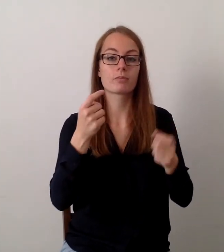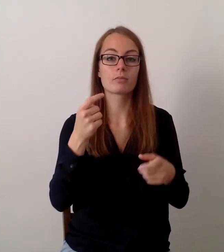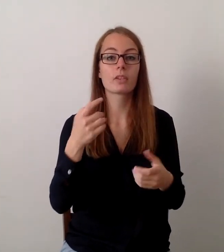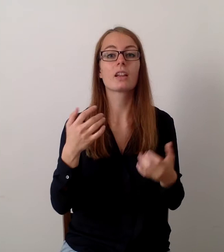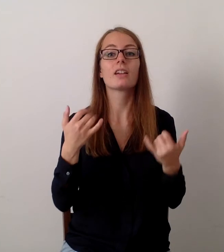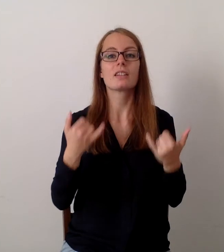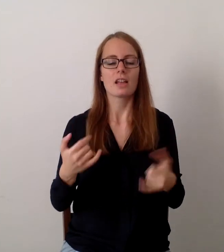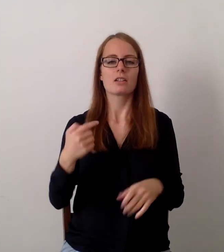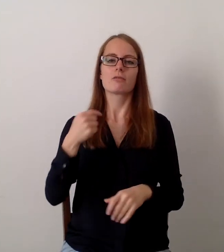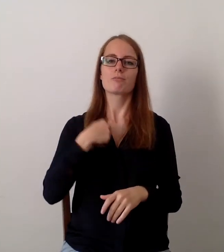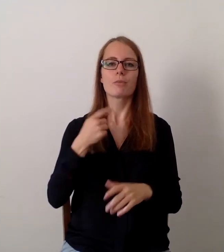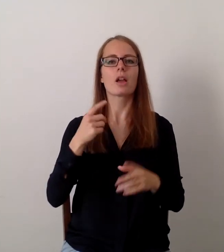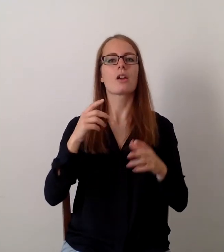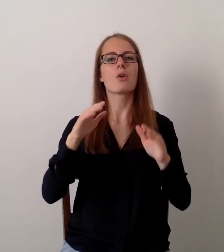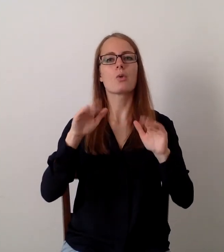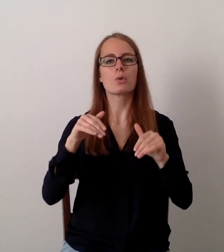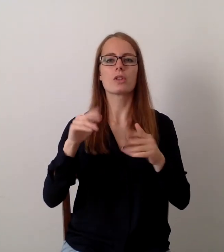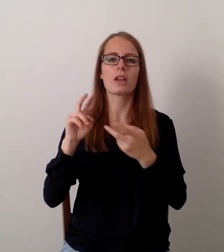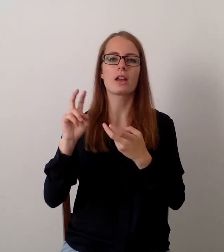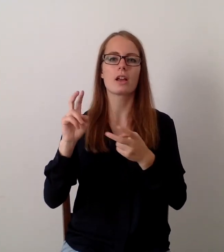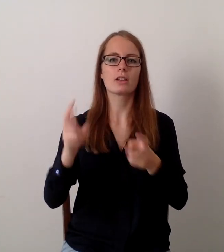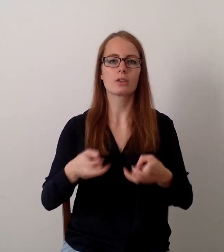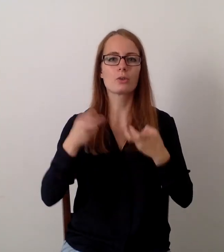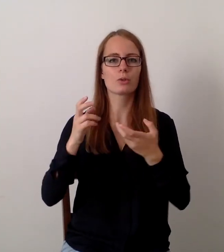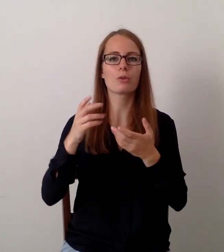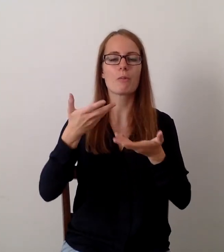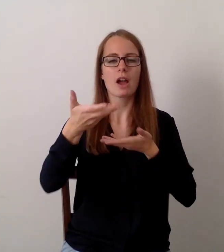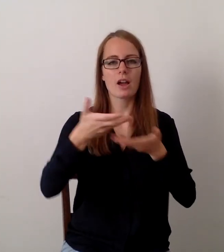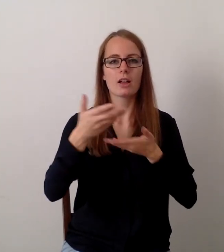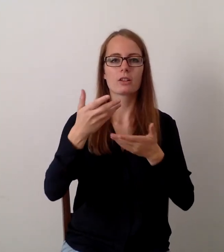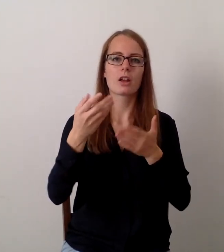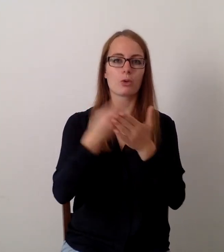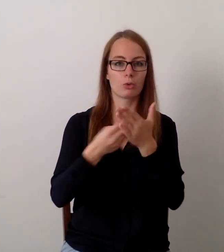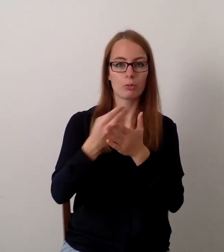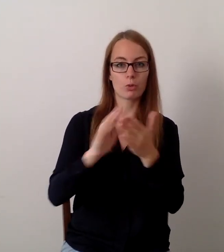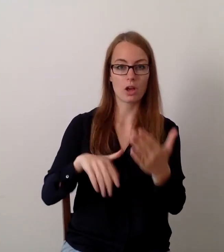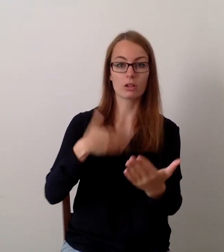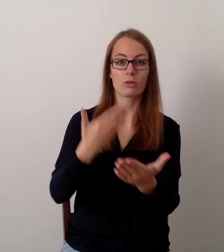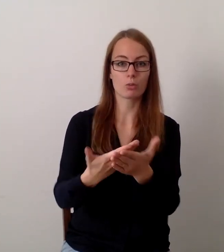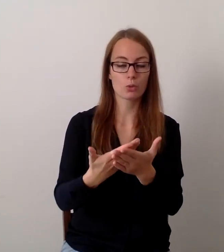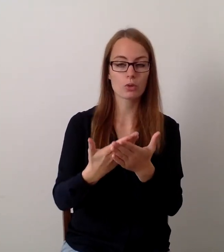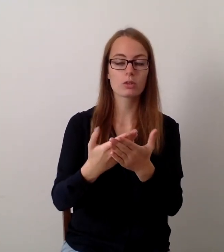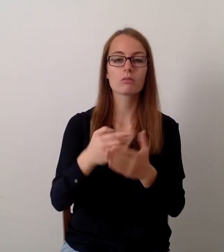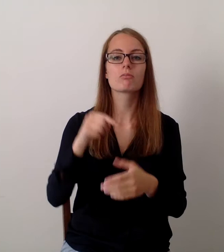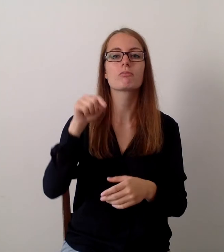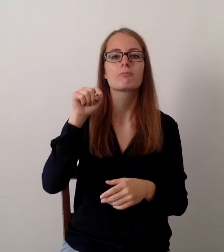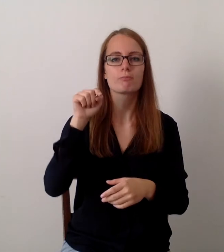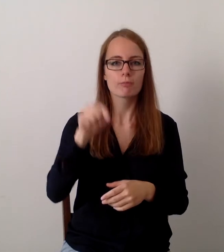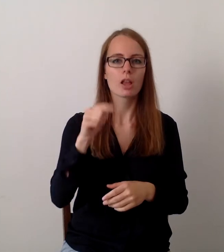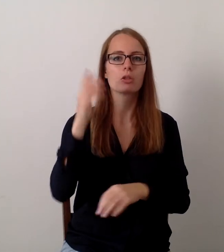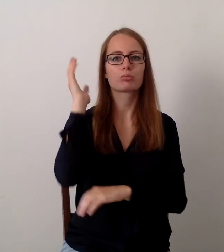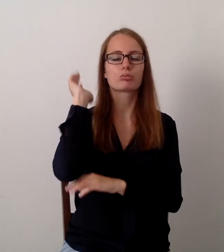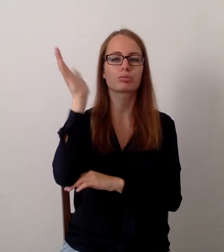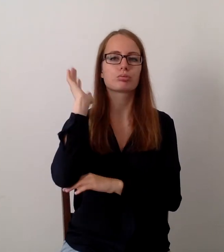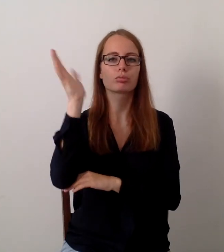ganz klar natürlich drüber reden, mit Bezug zur Nexodomyship, weil sehr oft wird gedacht, das ist eine Methode,